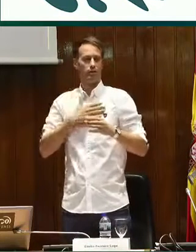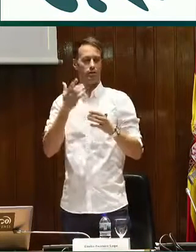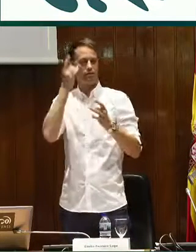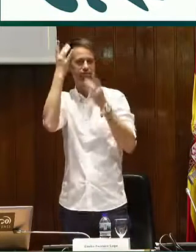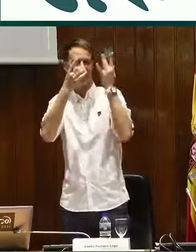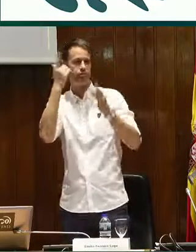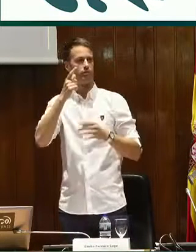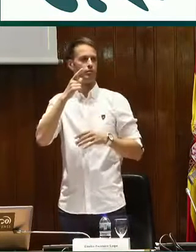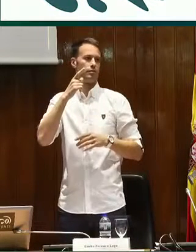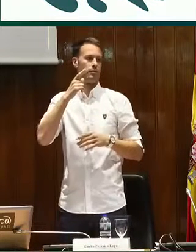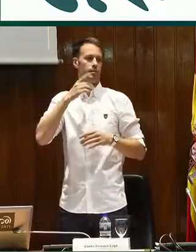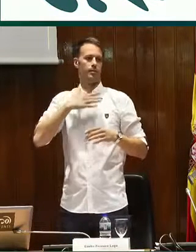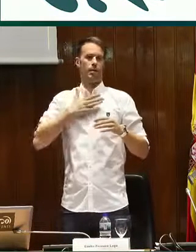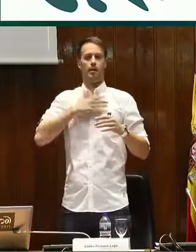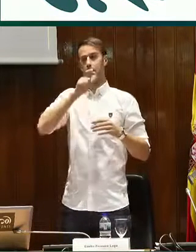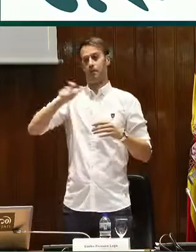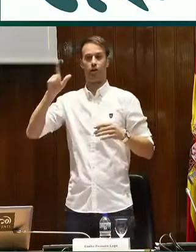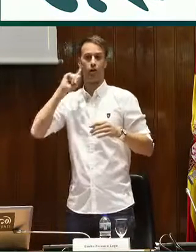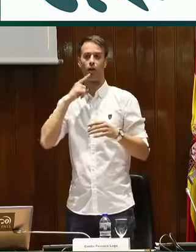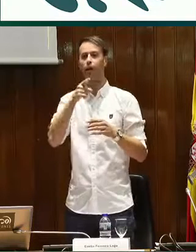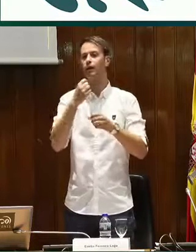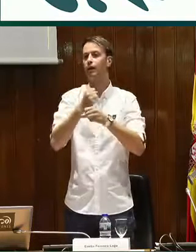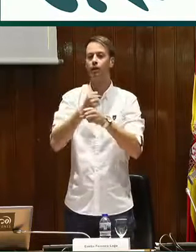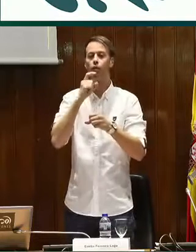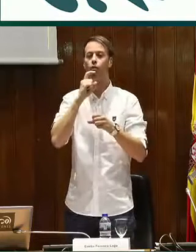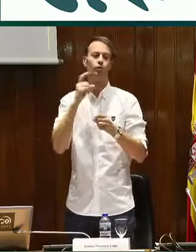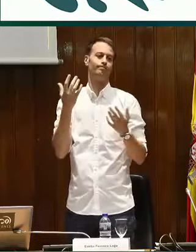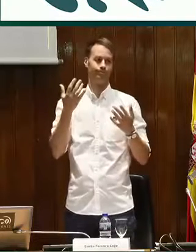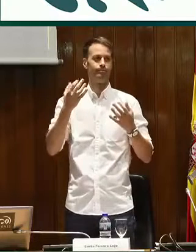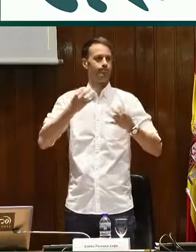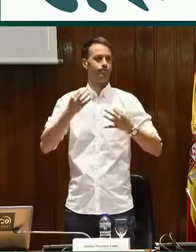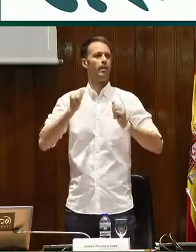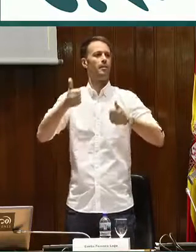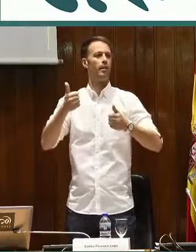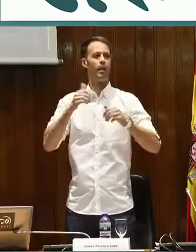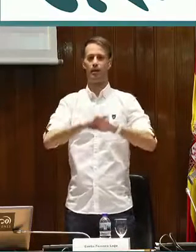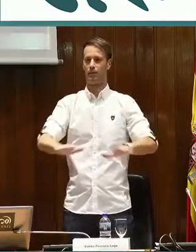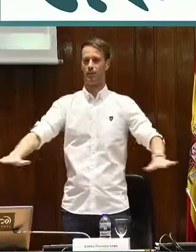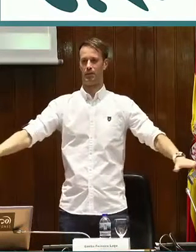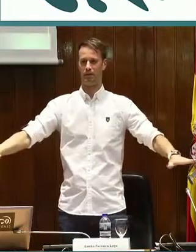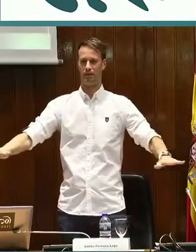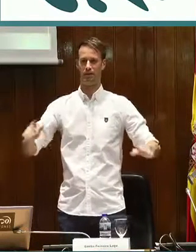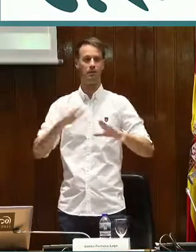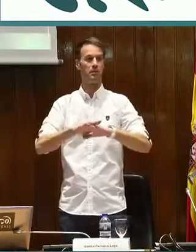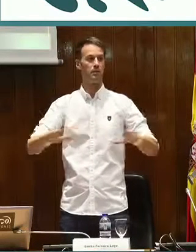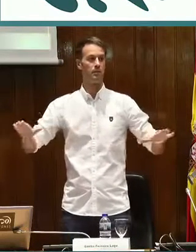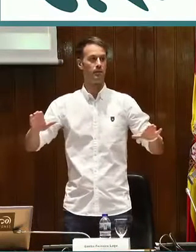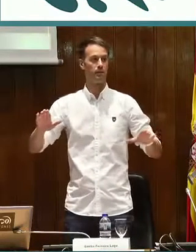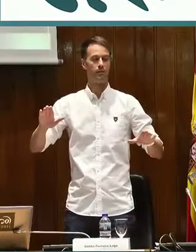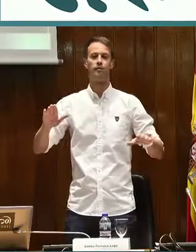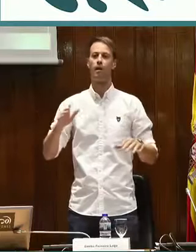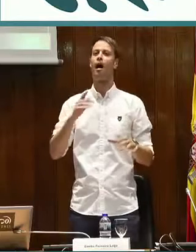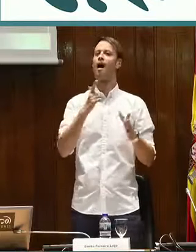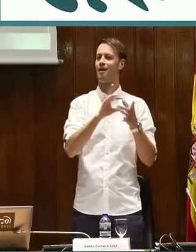La producción cultural propia de la comunidad sorda, de las personas sordas. Ese trabajo es el que hay que